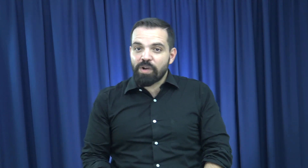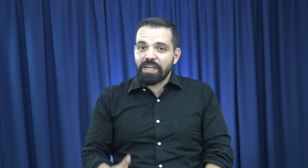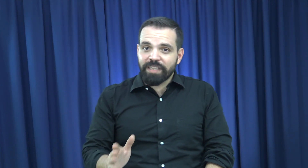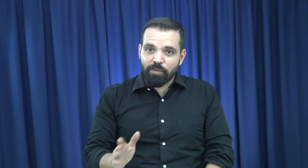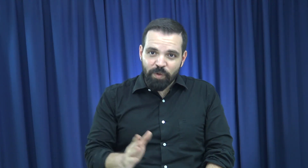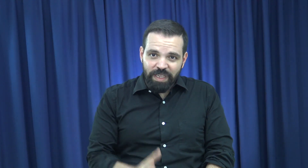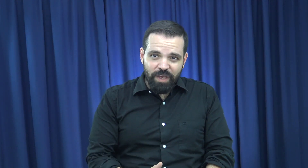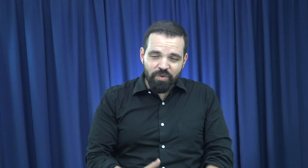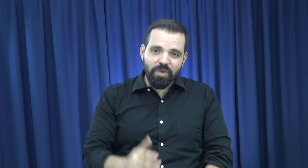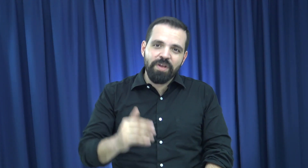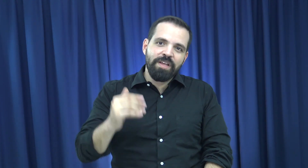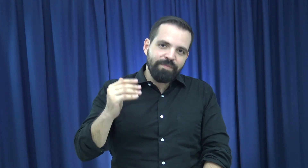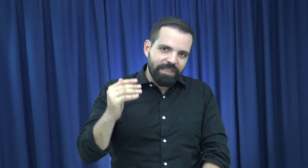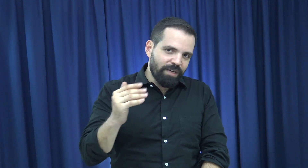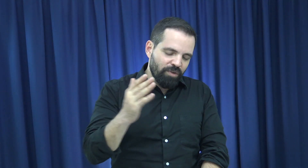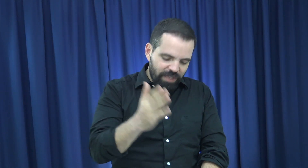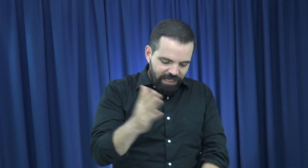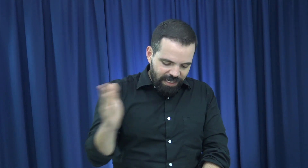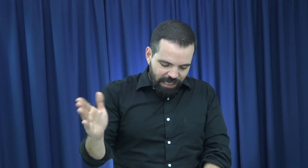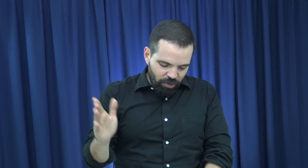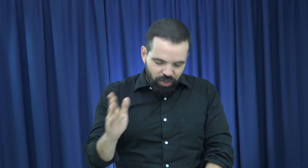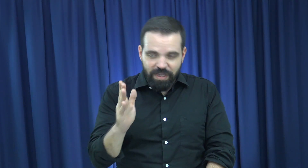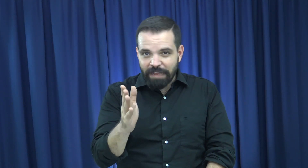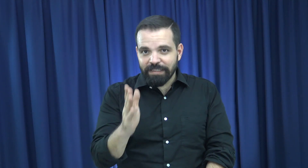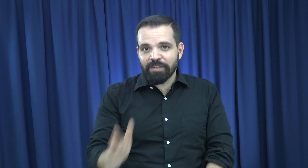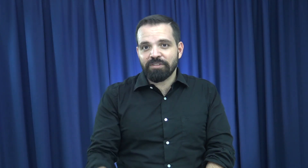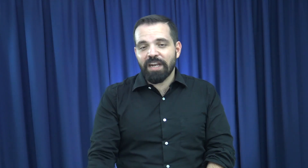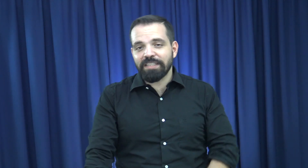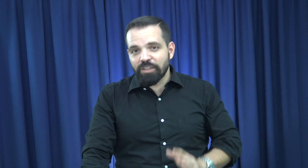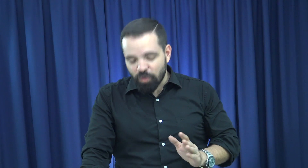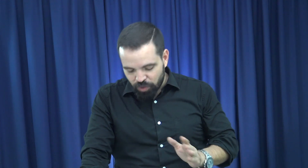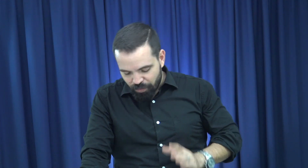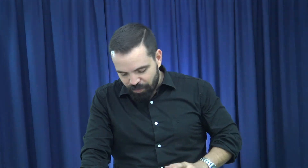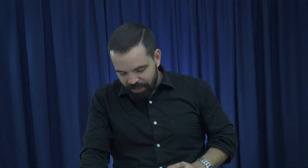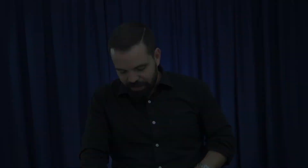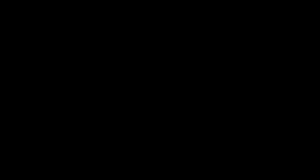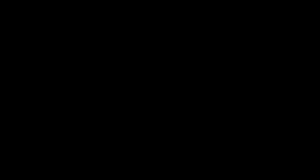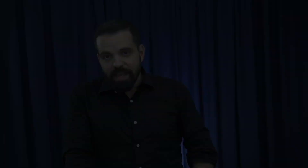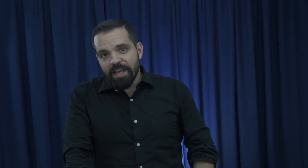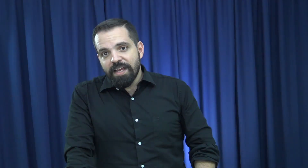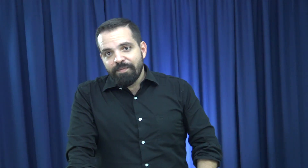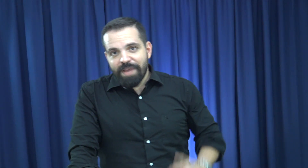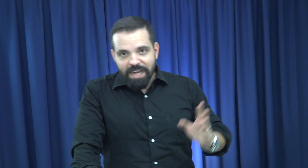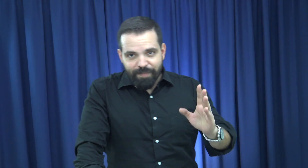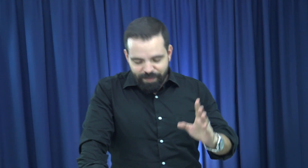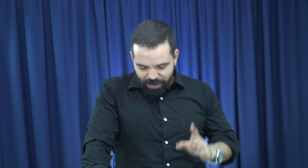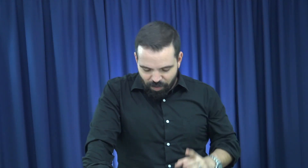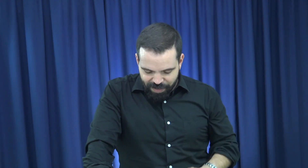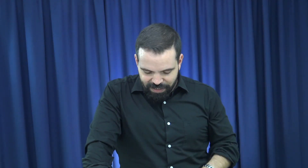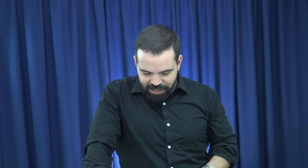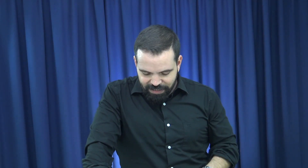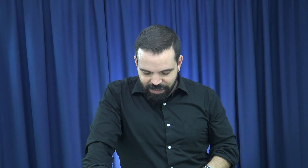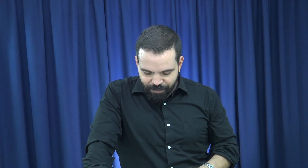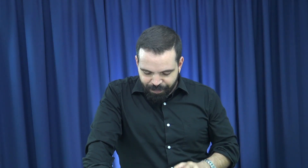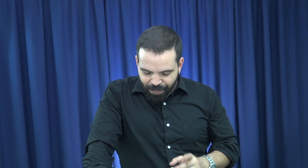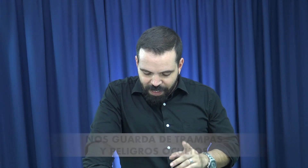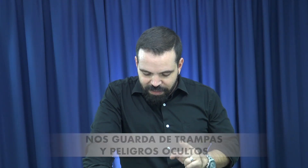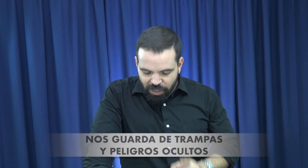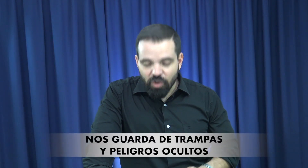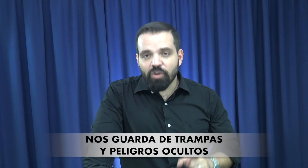busca el Salmo 91, versículos del 3 al 8 y ahí vas a encontrar estas ocho promesas. Bien, la primera promesa dice que el Señor